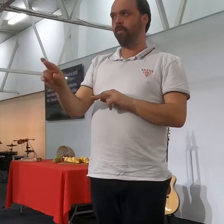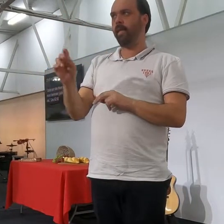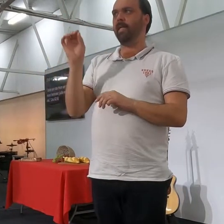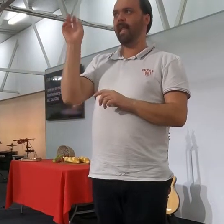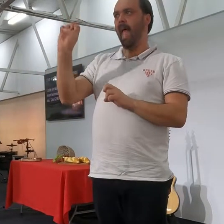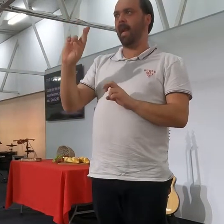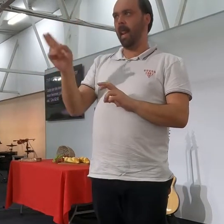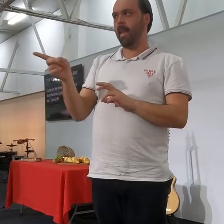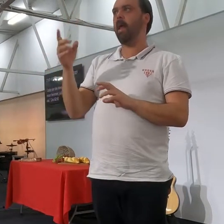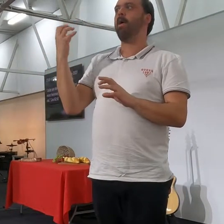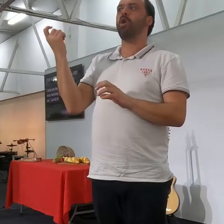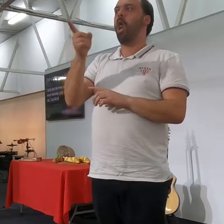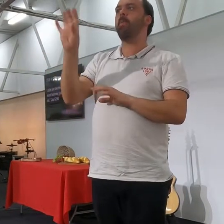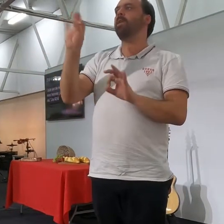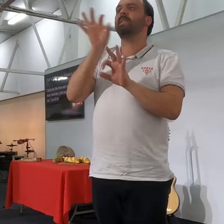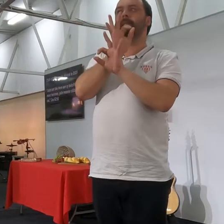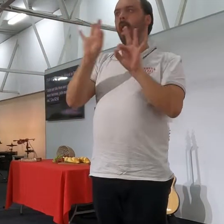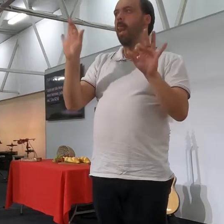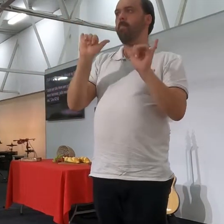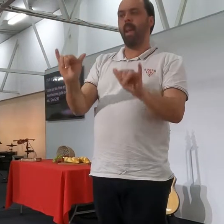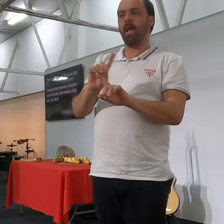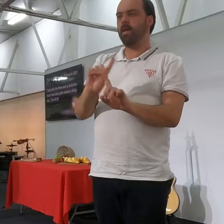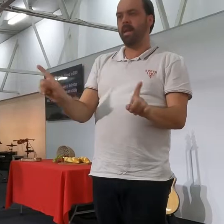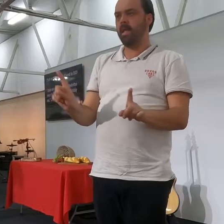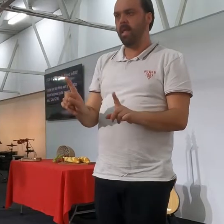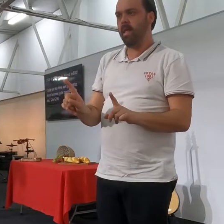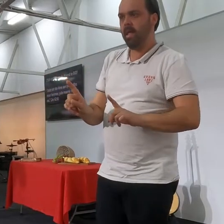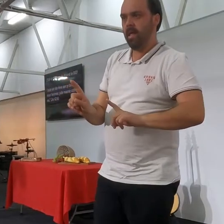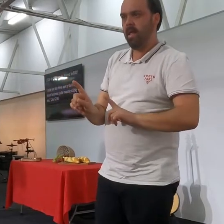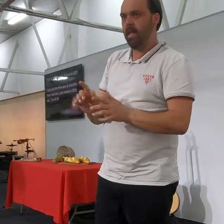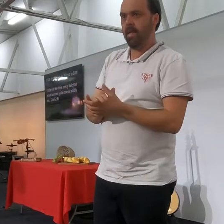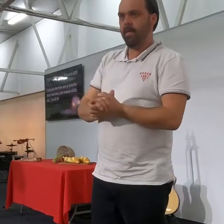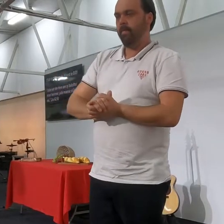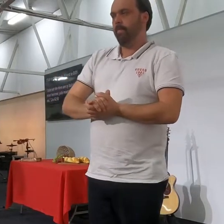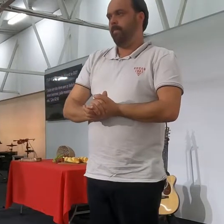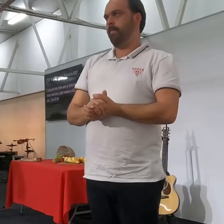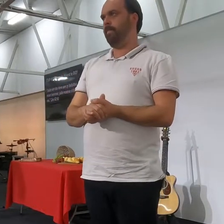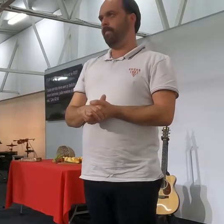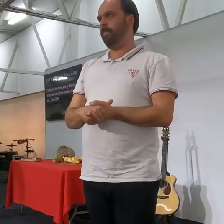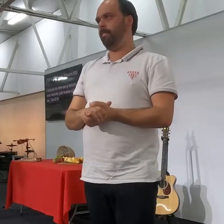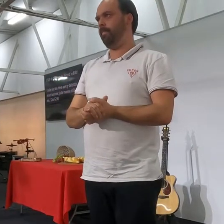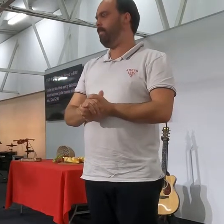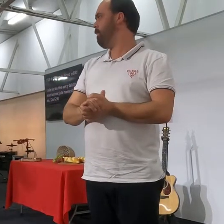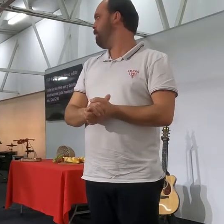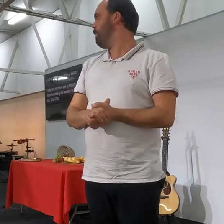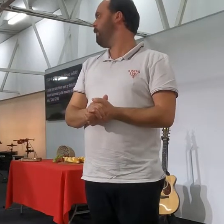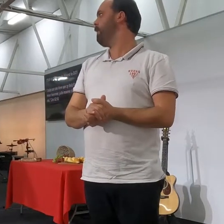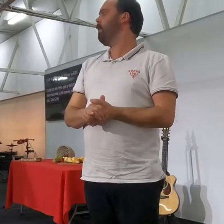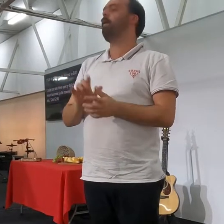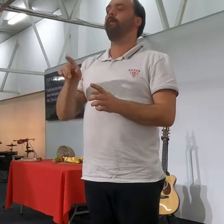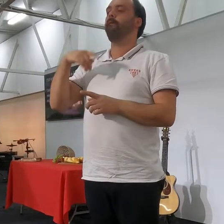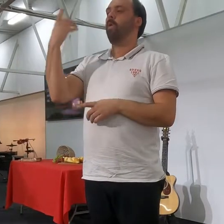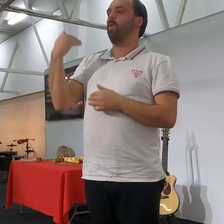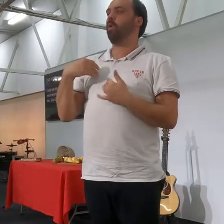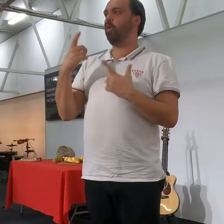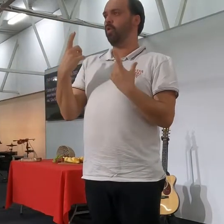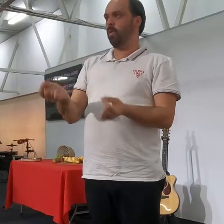jylle moet nie, nou, ek moet gauw gaan jylle moet sien, wat Jesaja hier so doen is, die volk het zonde gedoen, en die Heere het hulle gestraf,